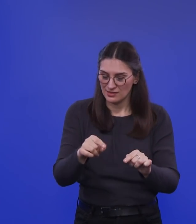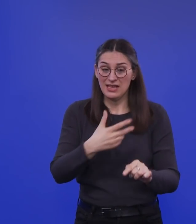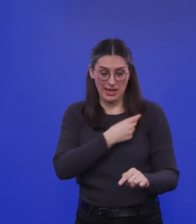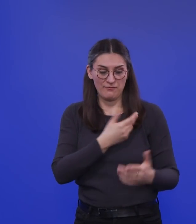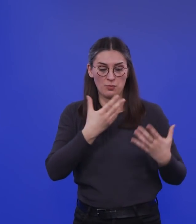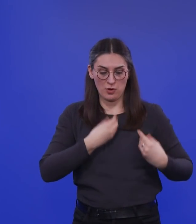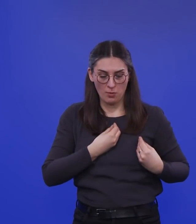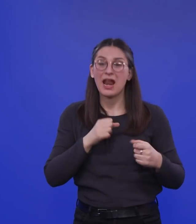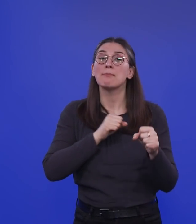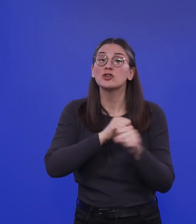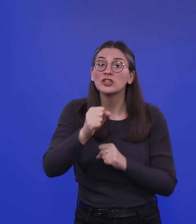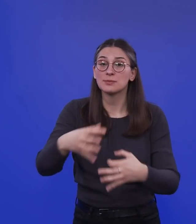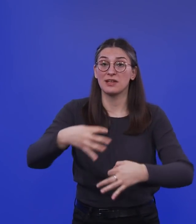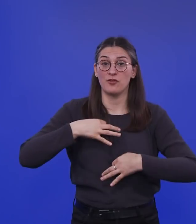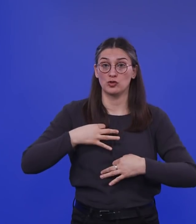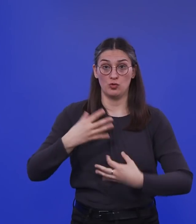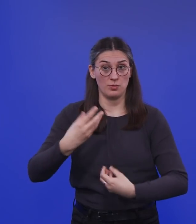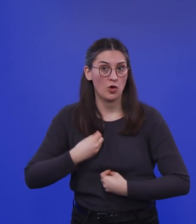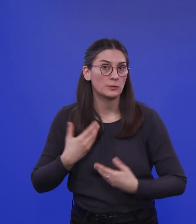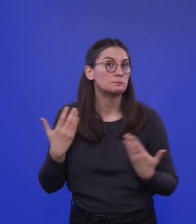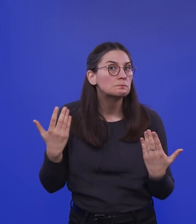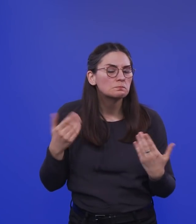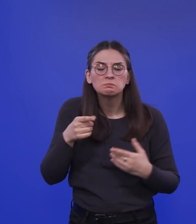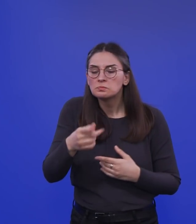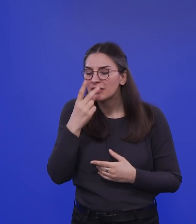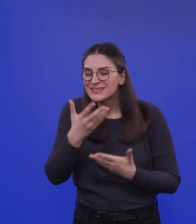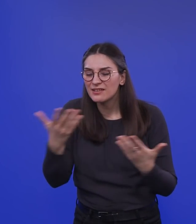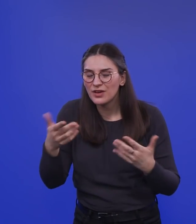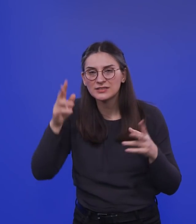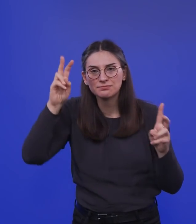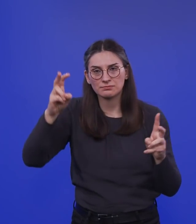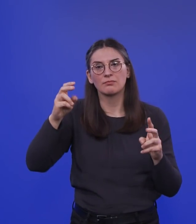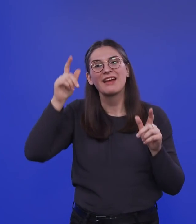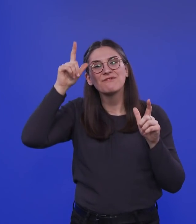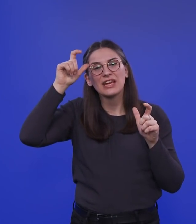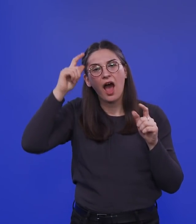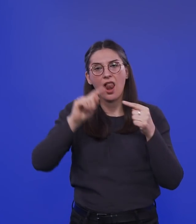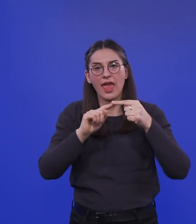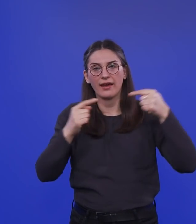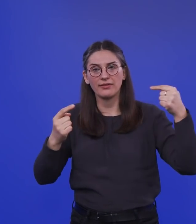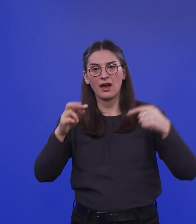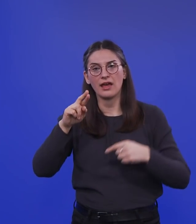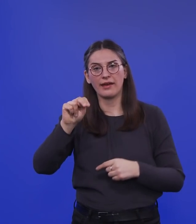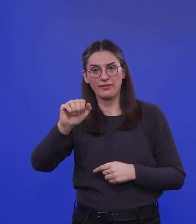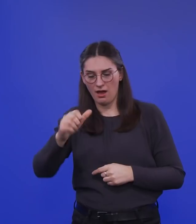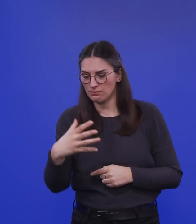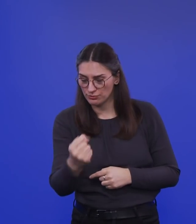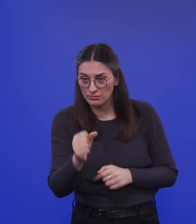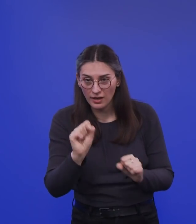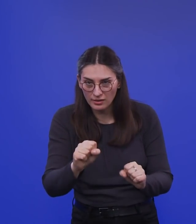haben. Und man sieht dann zum Teil, da ist virale RNA nachzuweisen. Man sieht in manchen Tierversuchen, wo man das